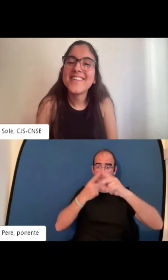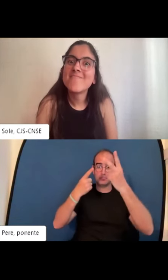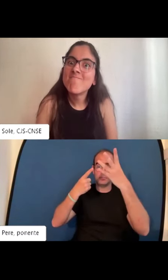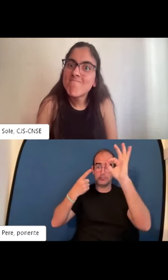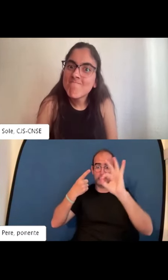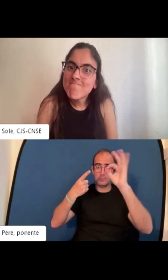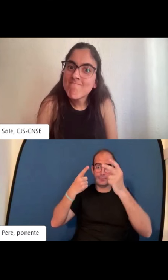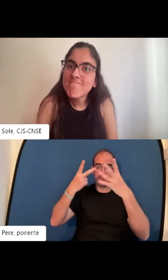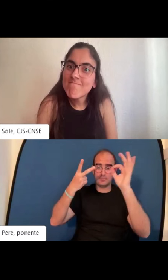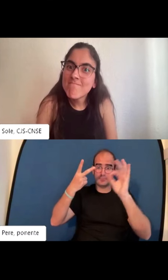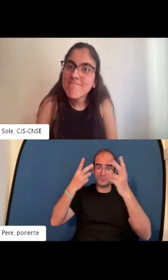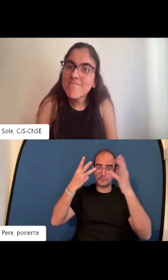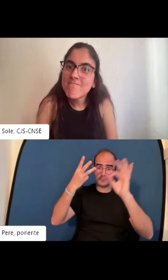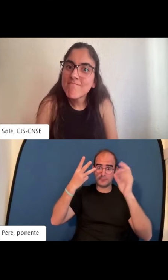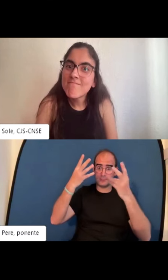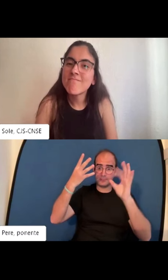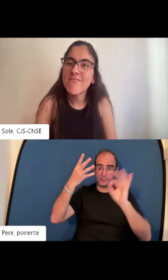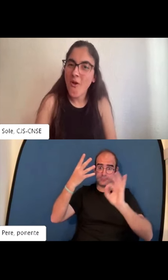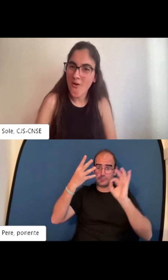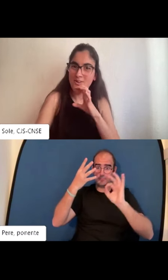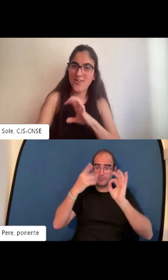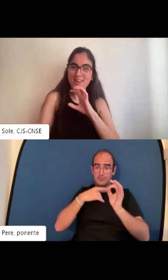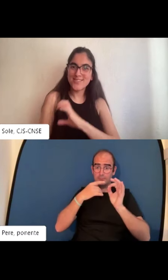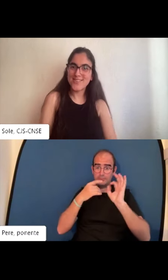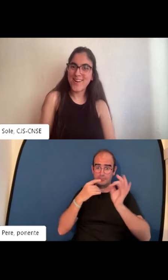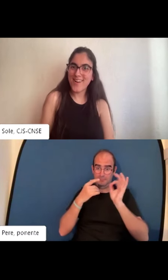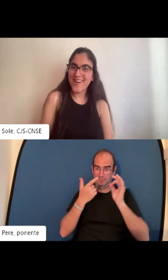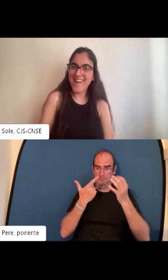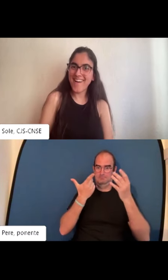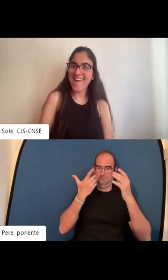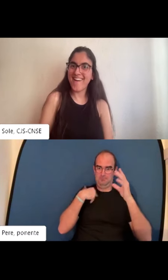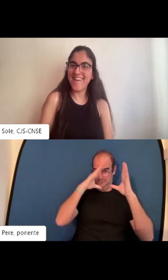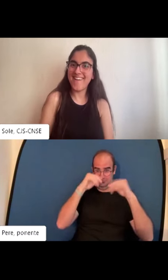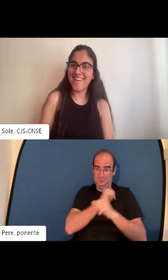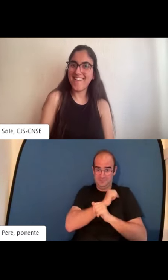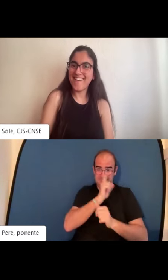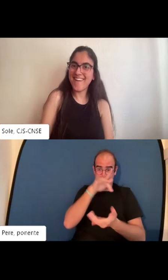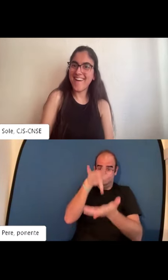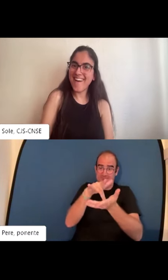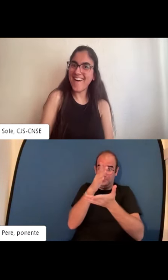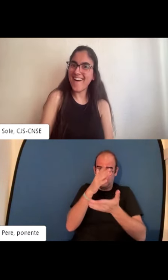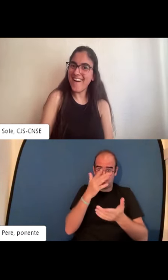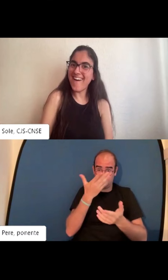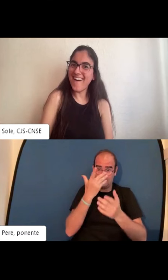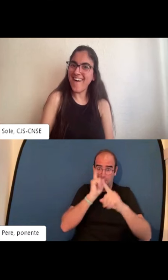bueno yo creo que tenemos que tener pues un porcentaje a mí 20 20 20 cada uno la verdad es que yo no me lo